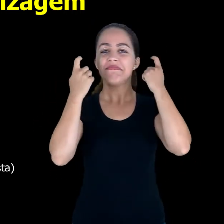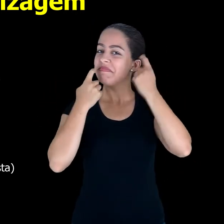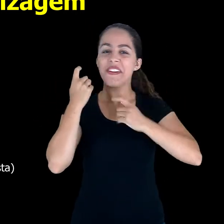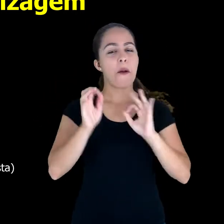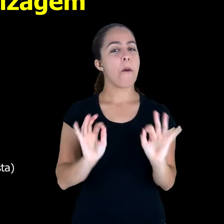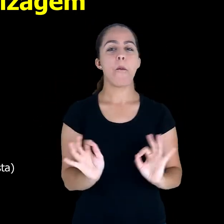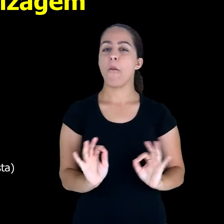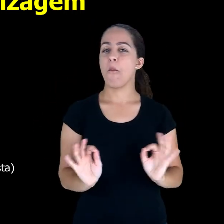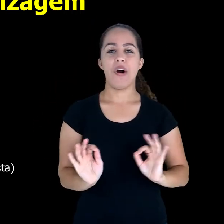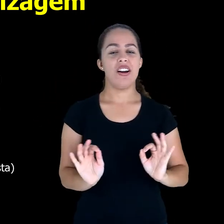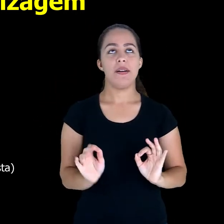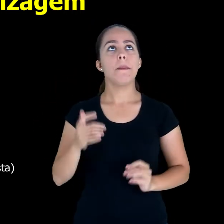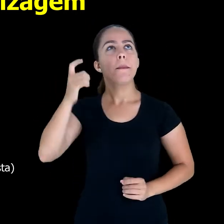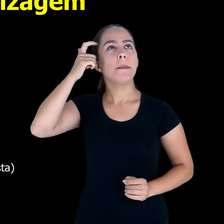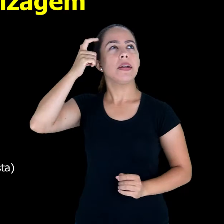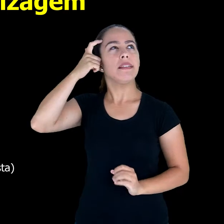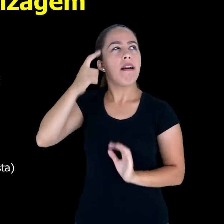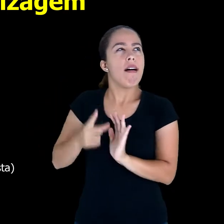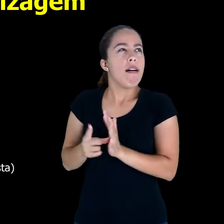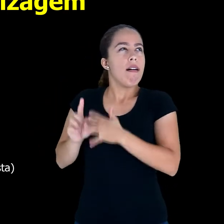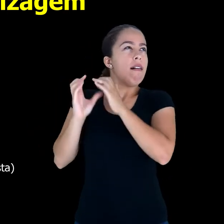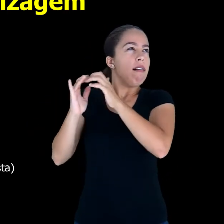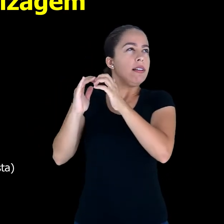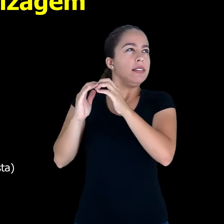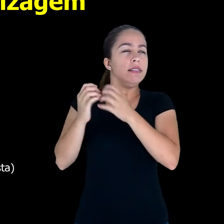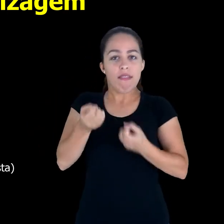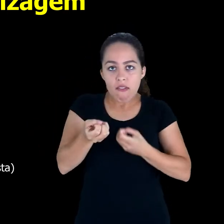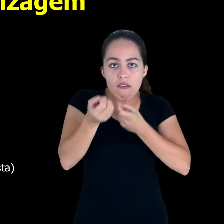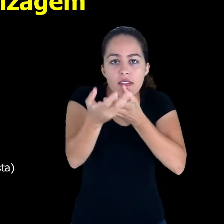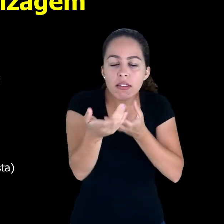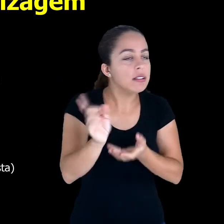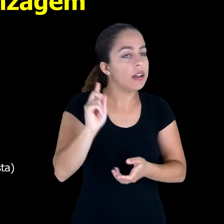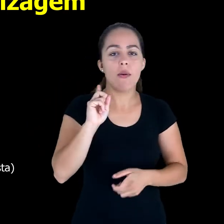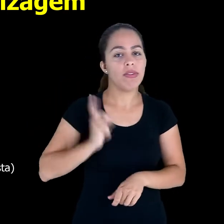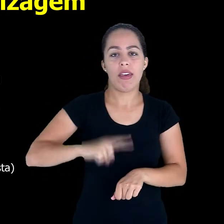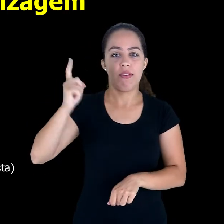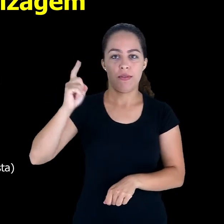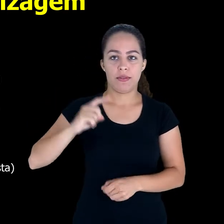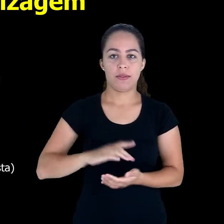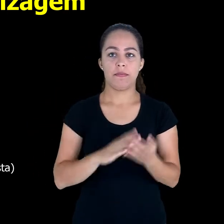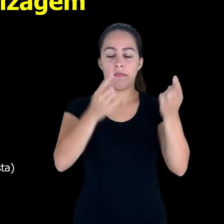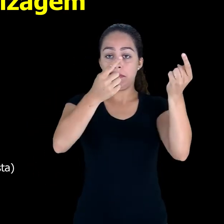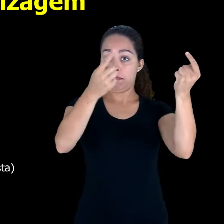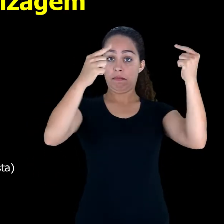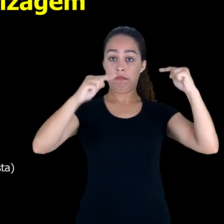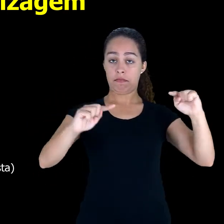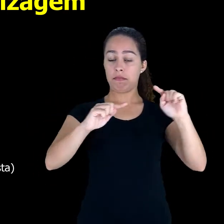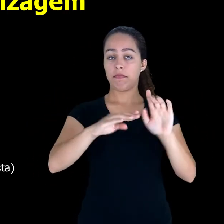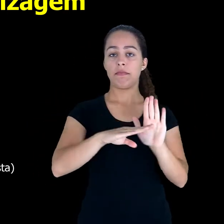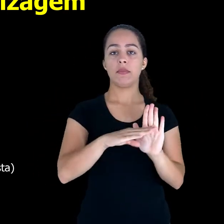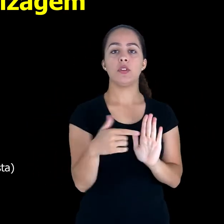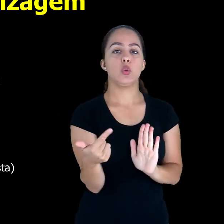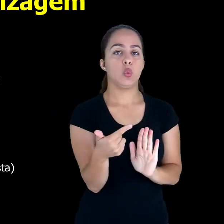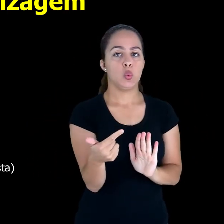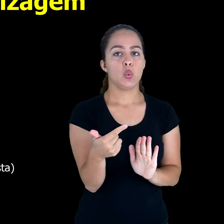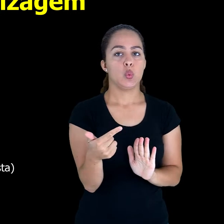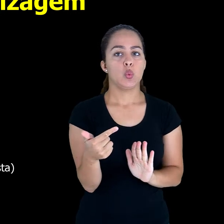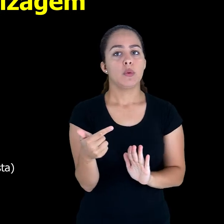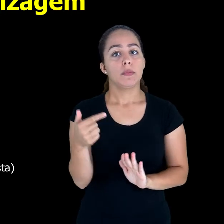em analisar, em ponderar antes. O reflexivo, ele já prefere ponderar,